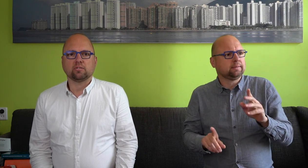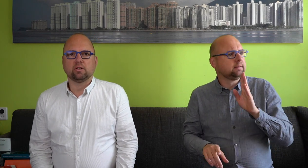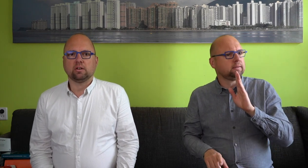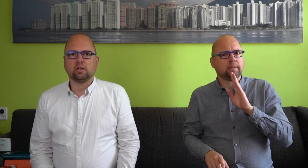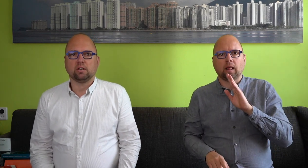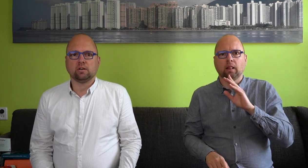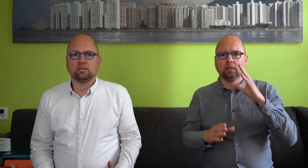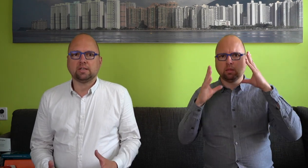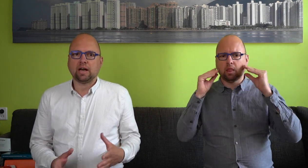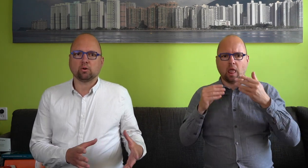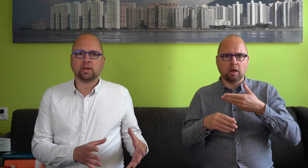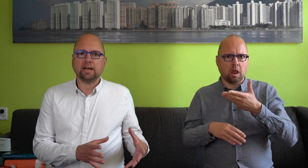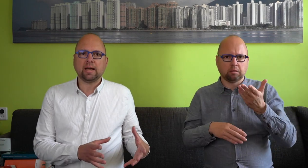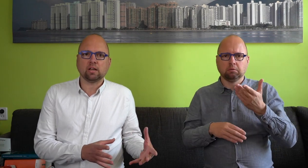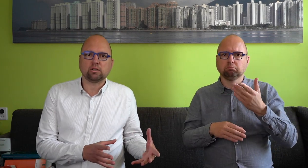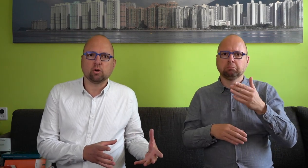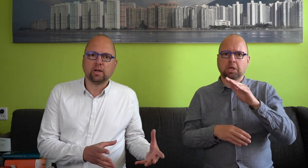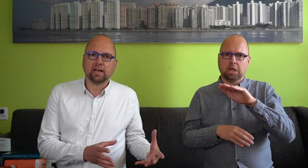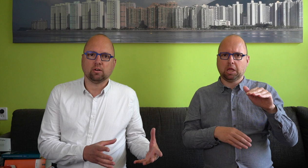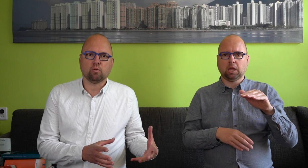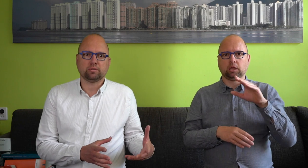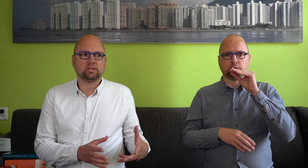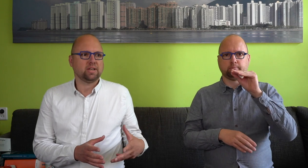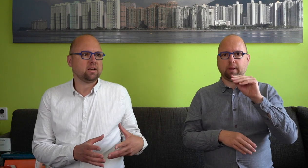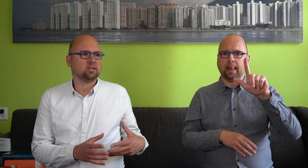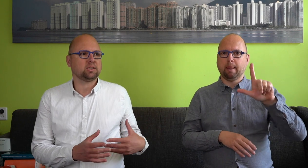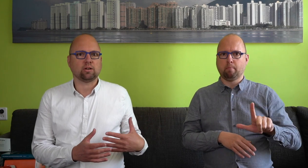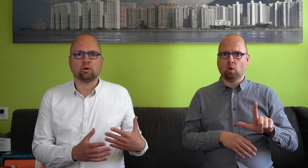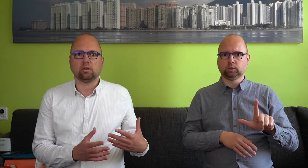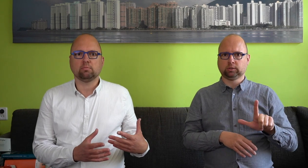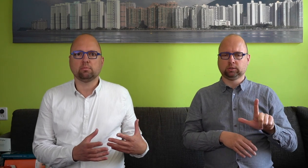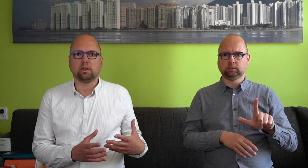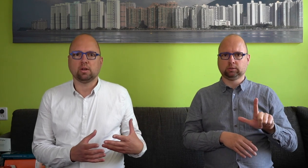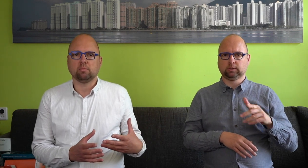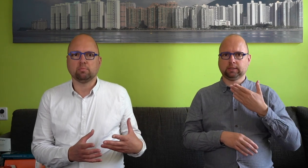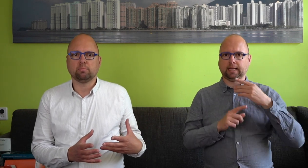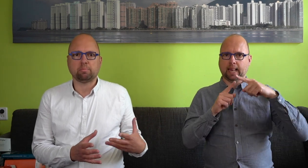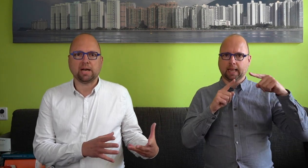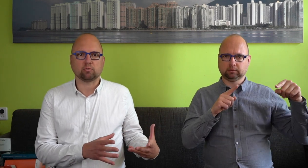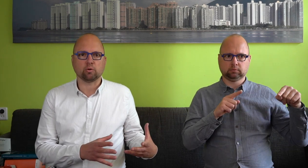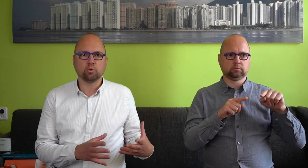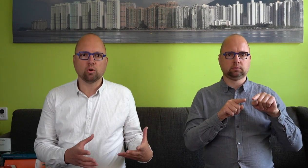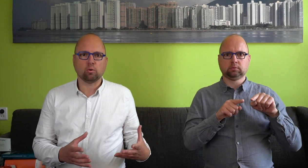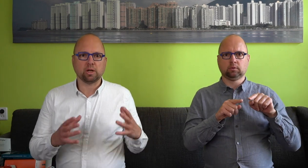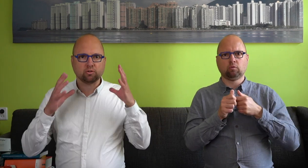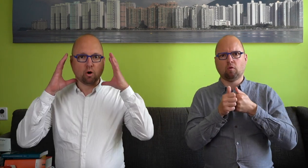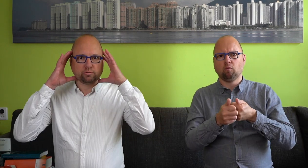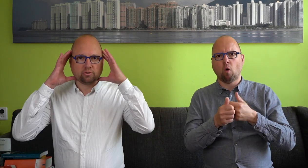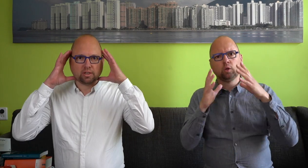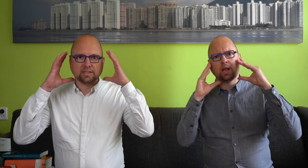die daardoor geen Nederlands zou kunnen leren, of dat zijn Nederlands daardoor beperkt wordt, puur omdat het hoofd dat niet